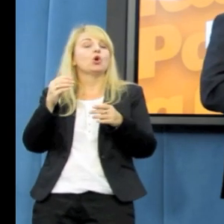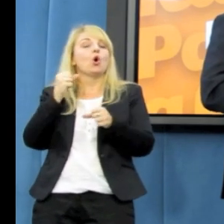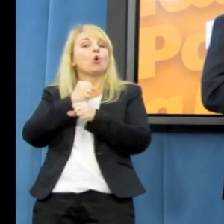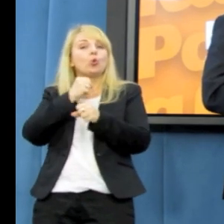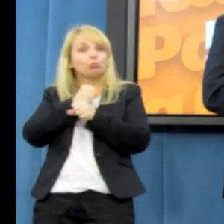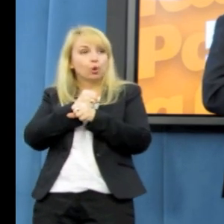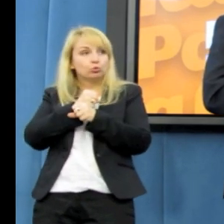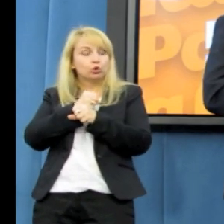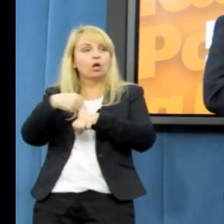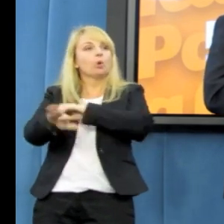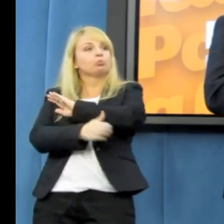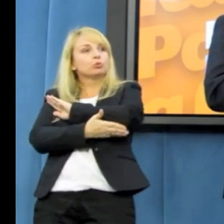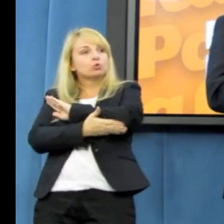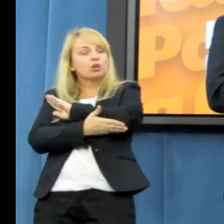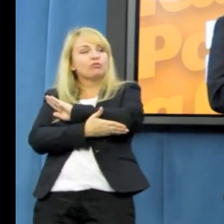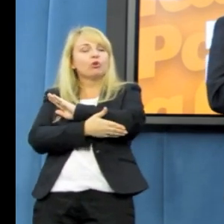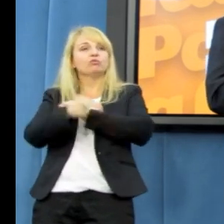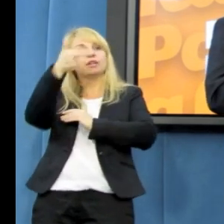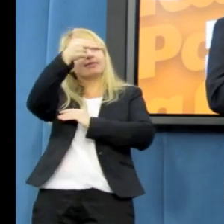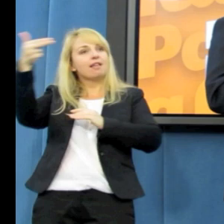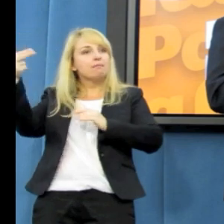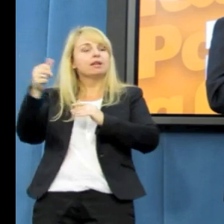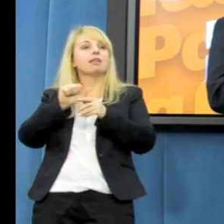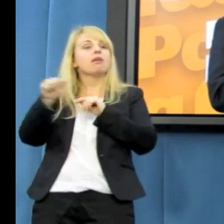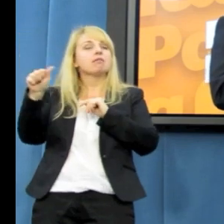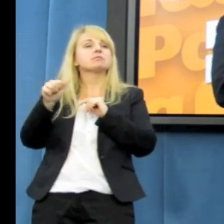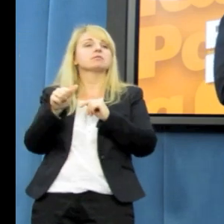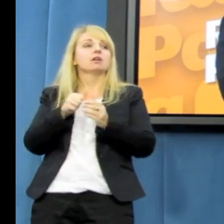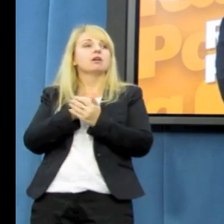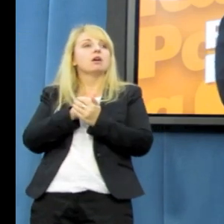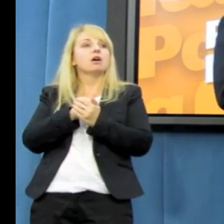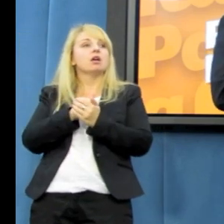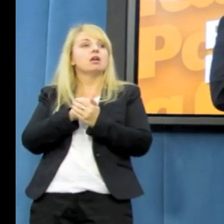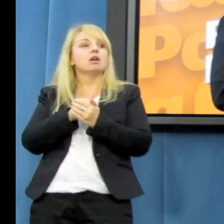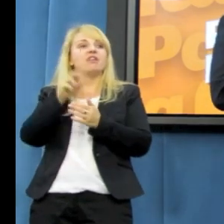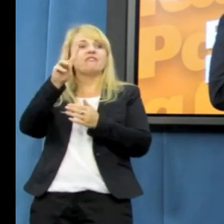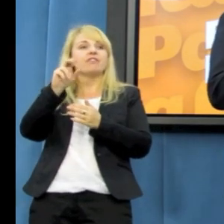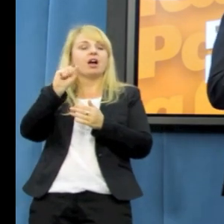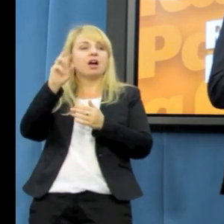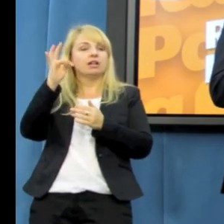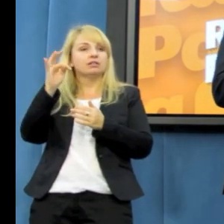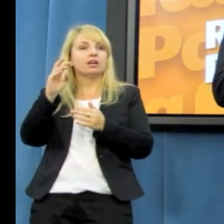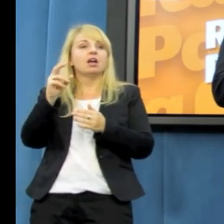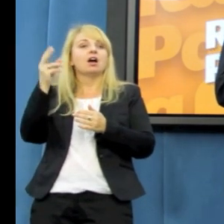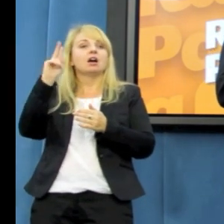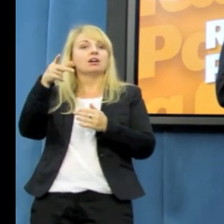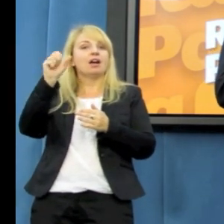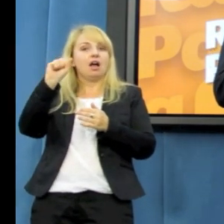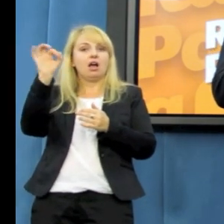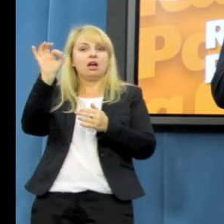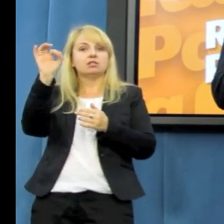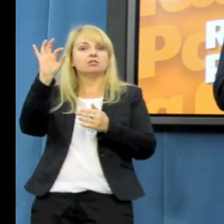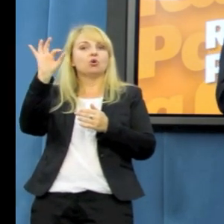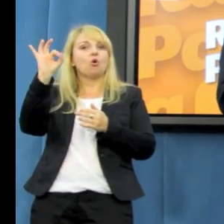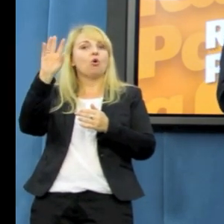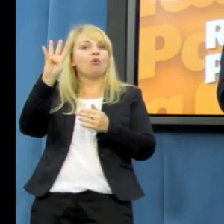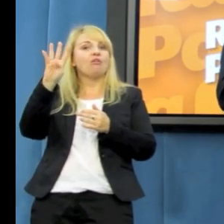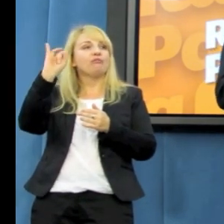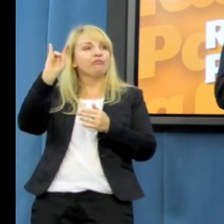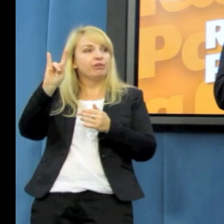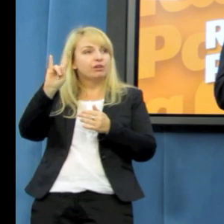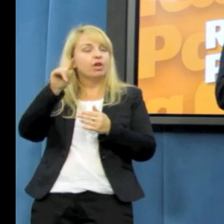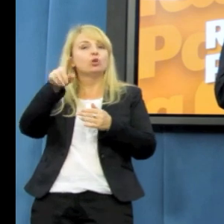że podstawową kwestią i tematem rozmowy będzie VAT kasowy, który pozwoliłby złapać